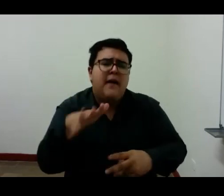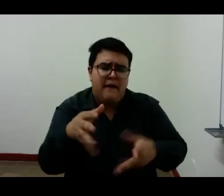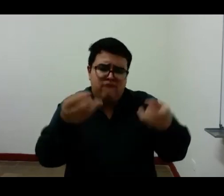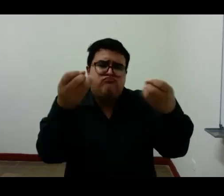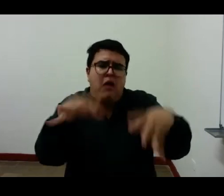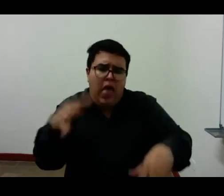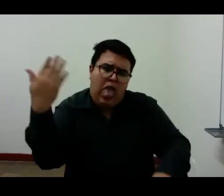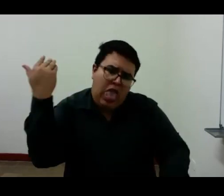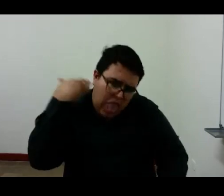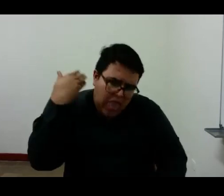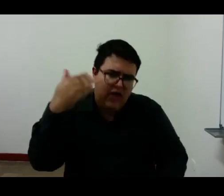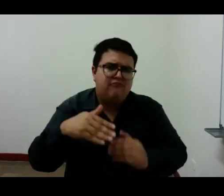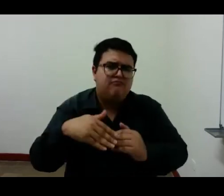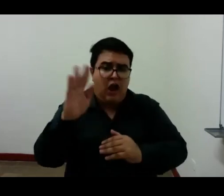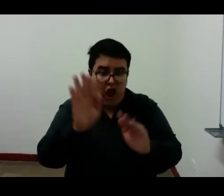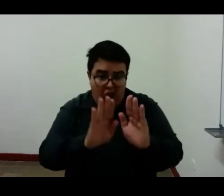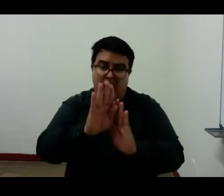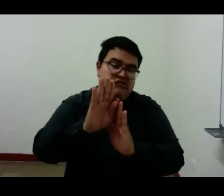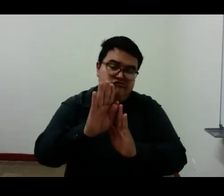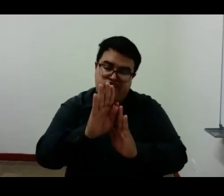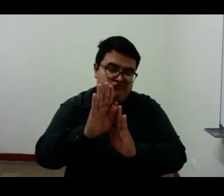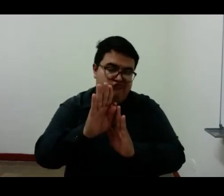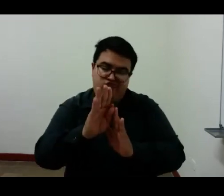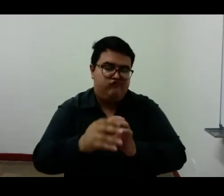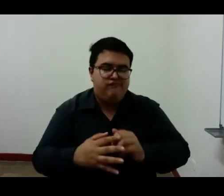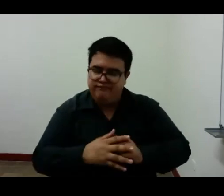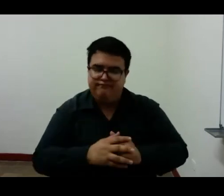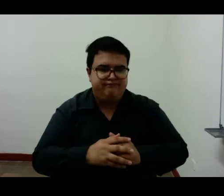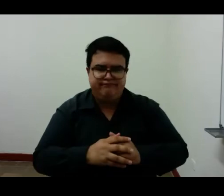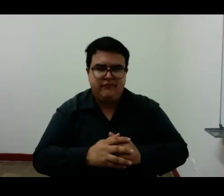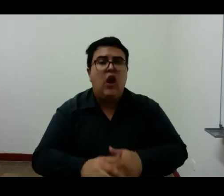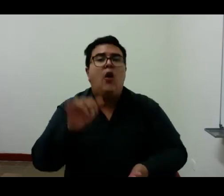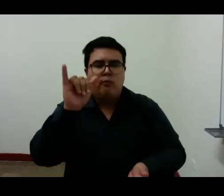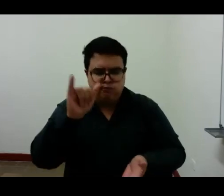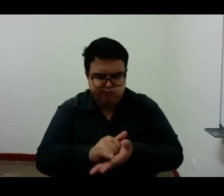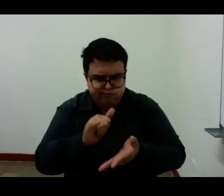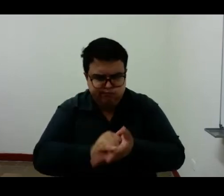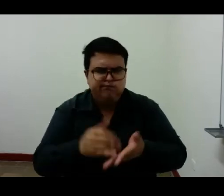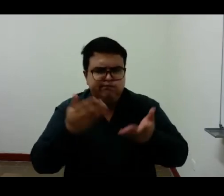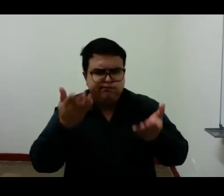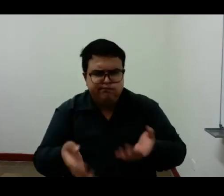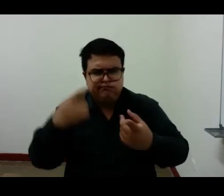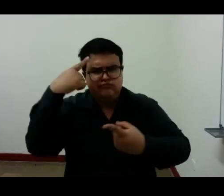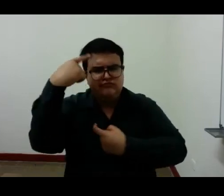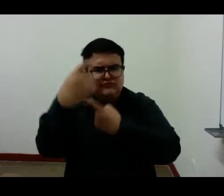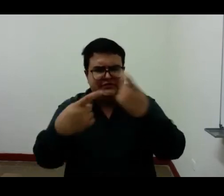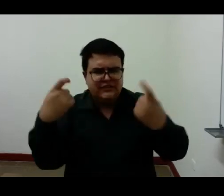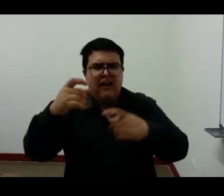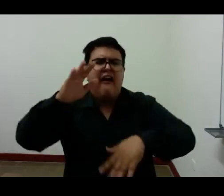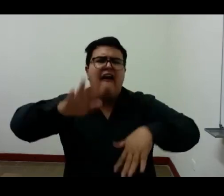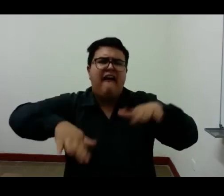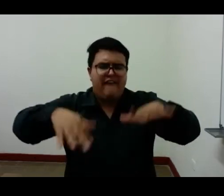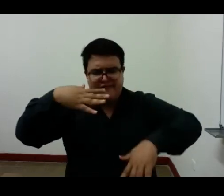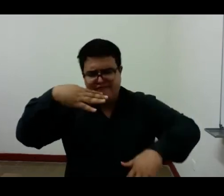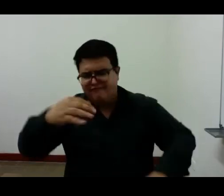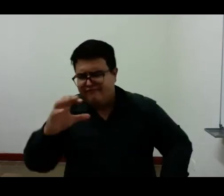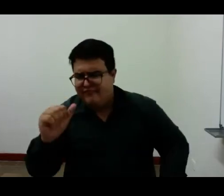que otra cosa de ahí a veces la tristeza de Caíro